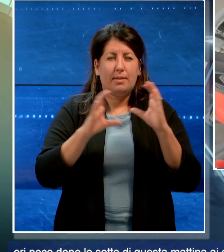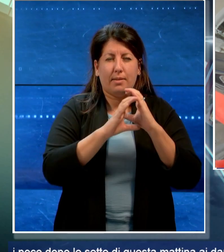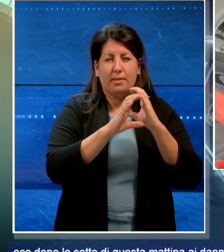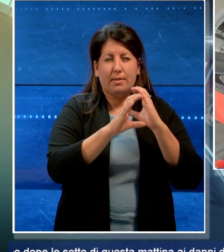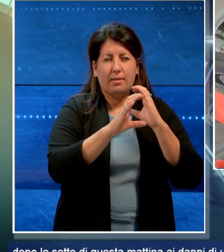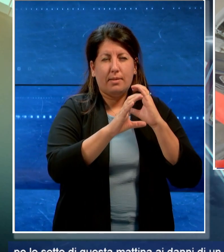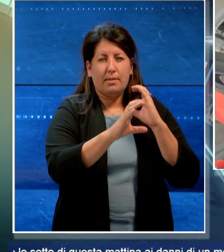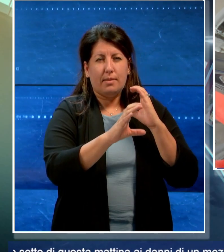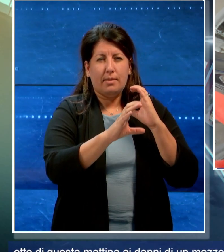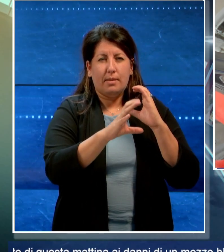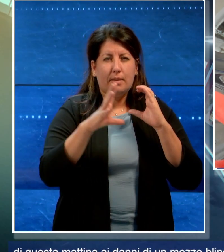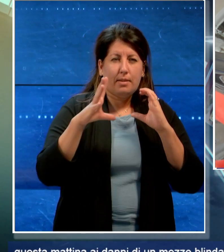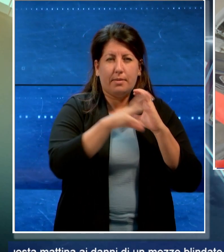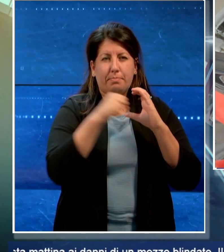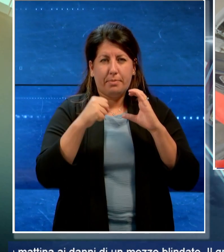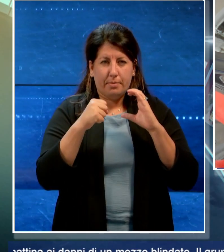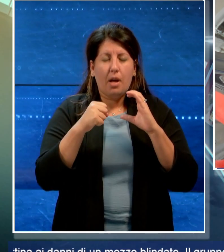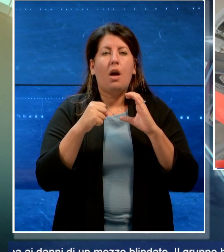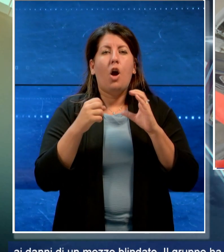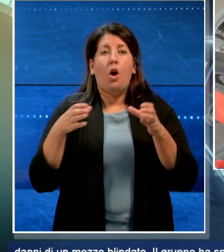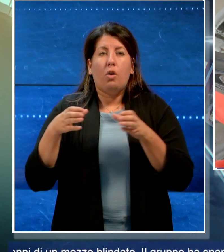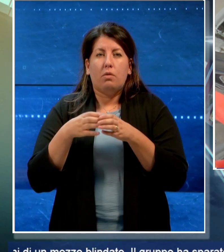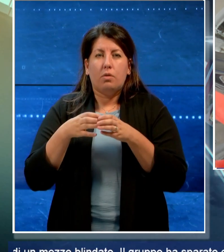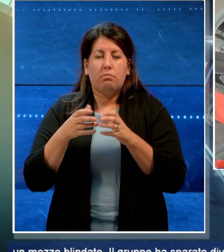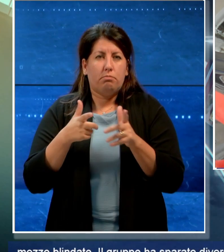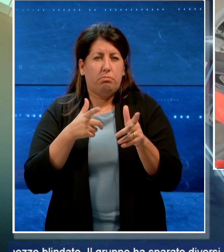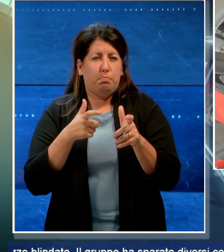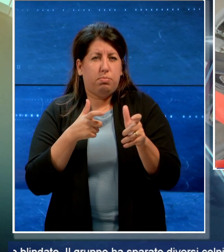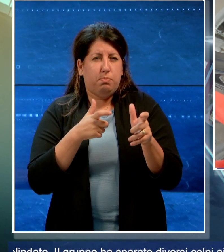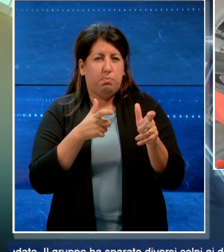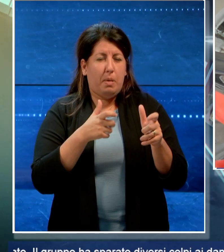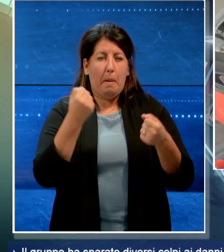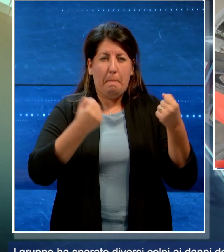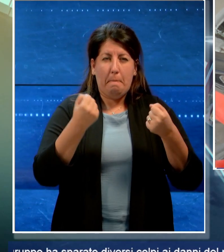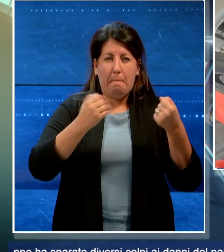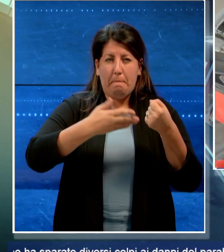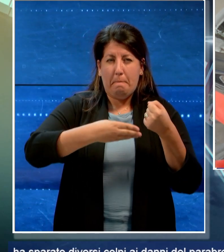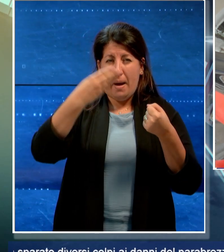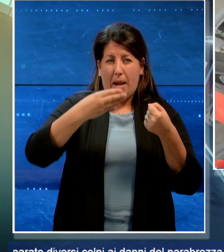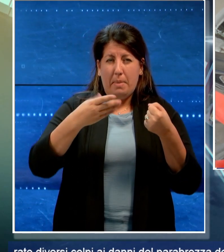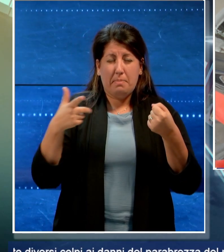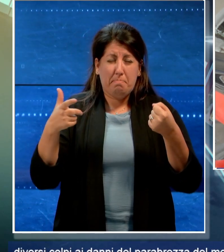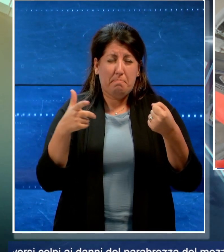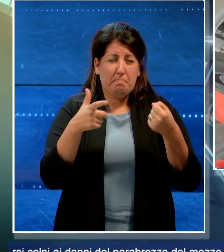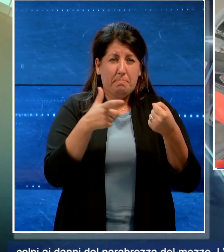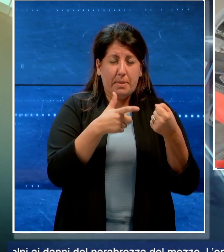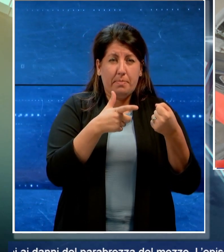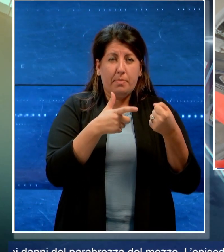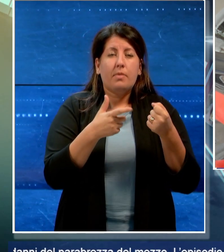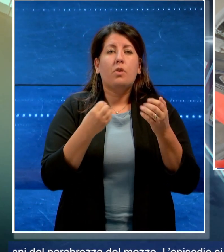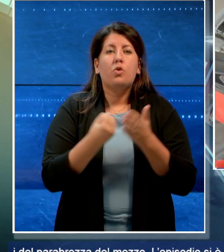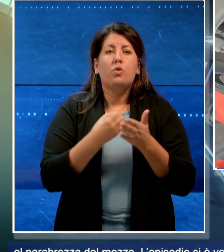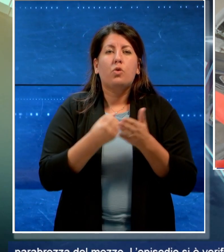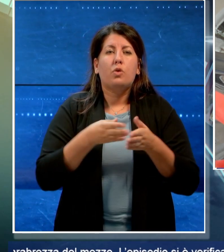Il gruppo ha sparato diversi colpi ai danni del parabrezza del mezzo. L'episodio si è verificato nel